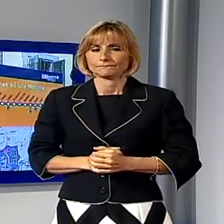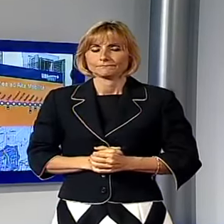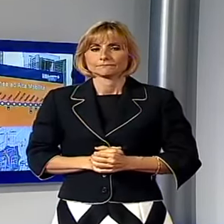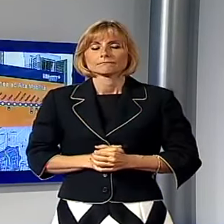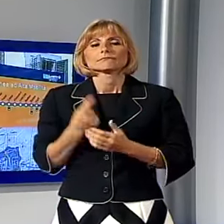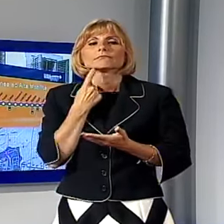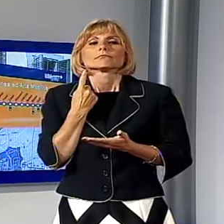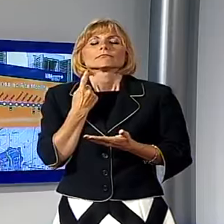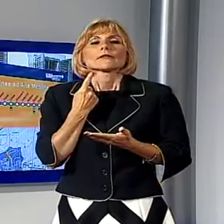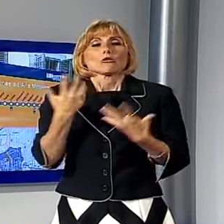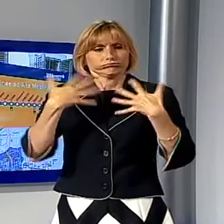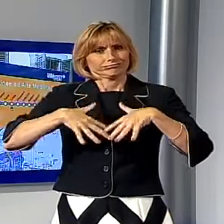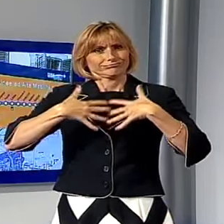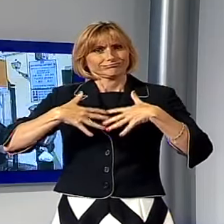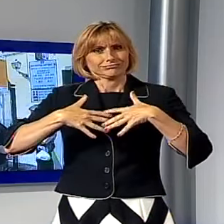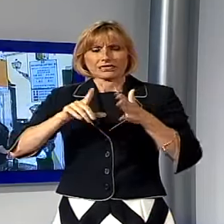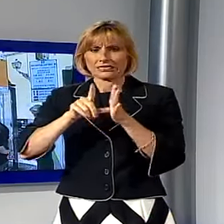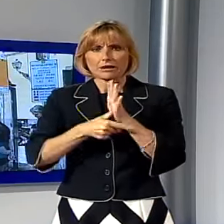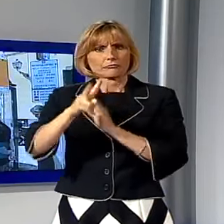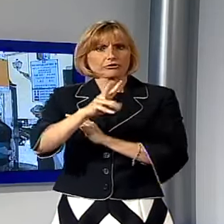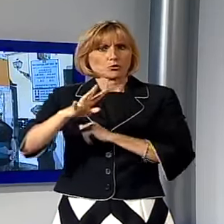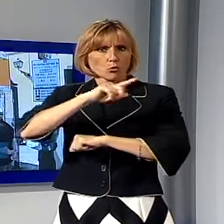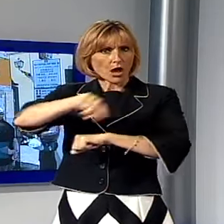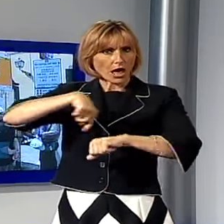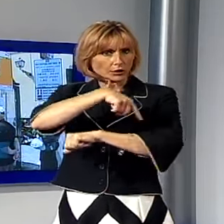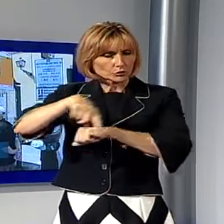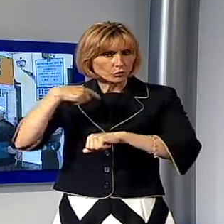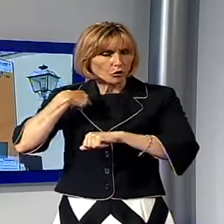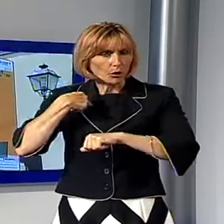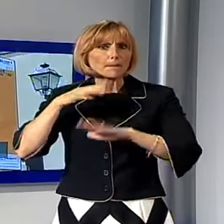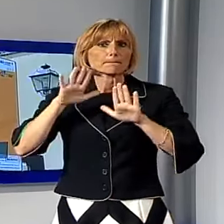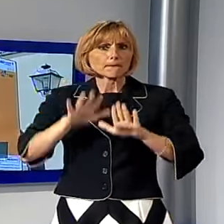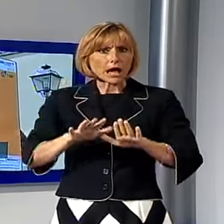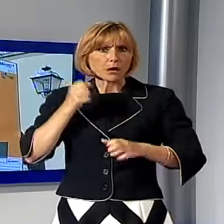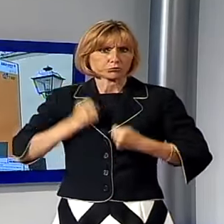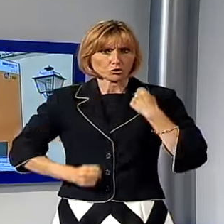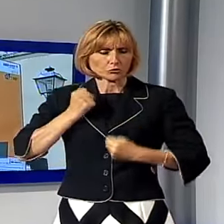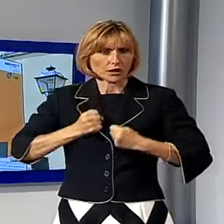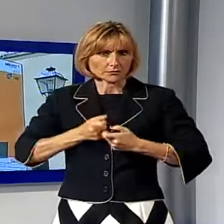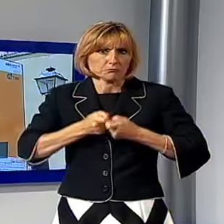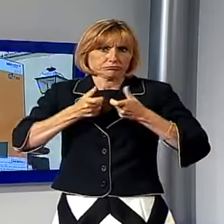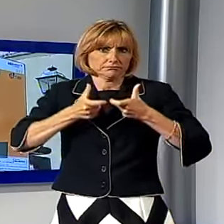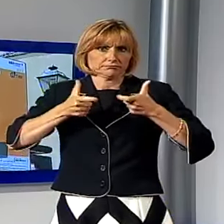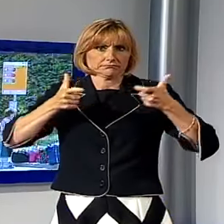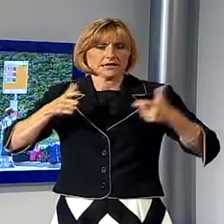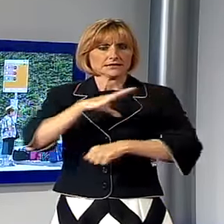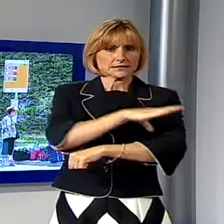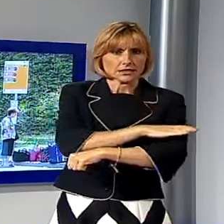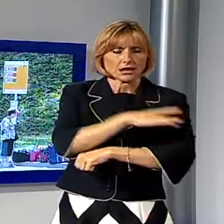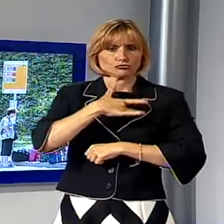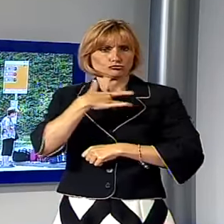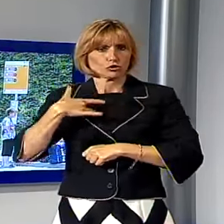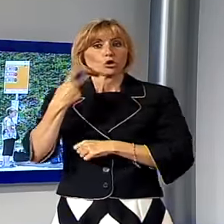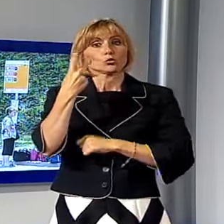Sono entrate in funzione da poco più di 24 ore, ma hanno già sollevato le proteste di sindacati e cittadini le due nuove linee